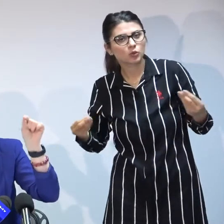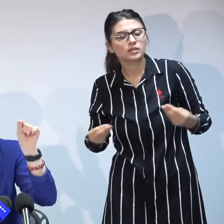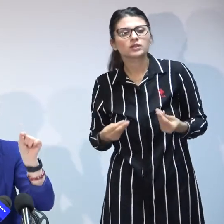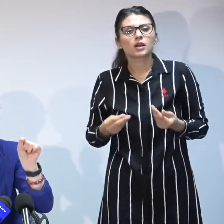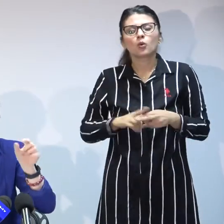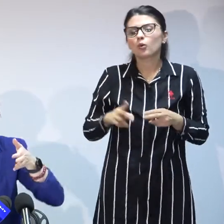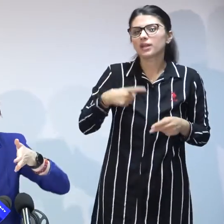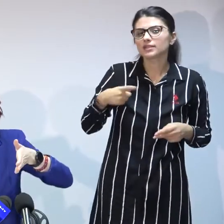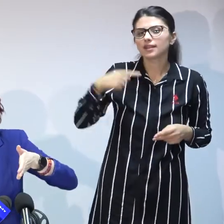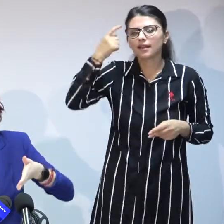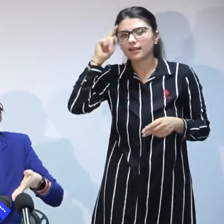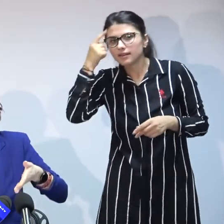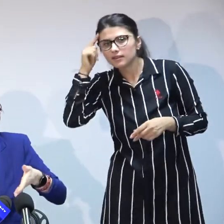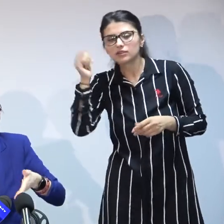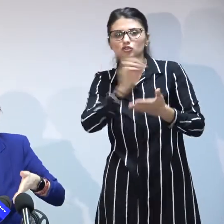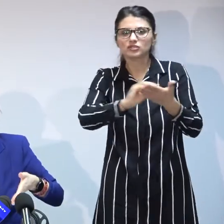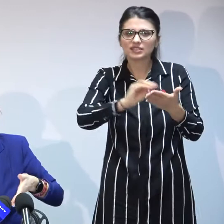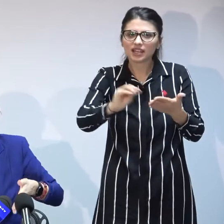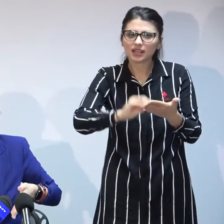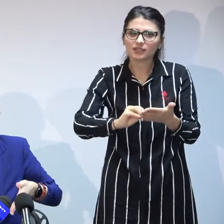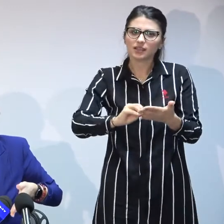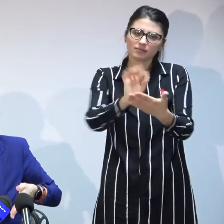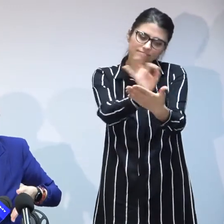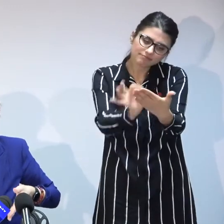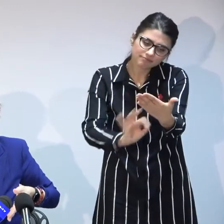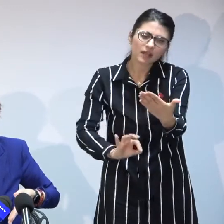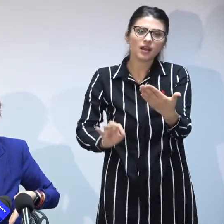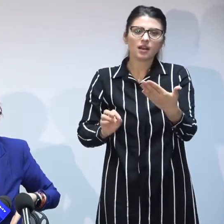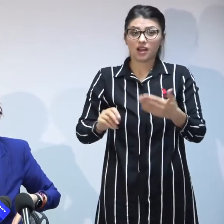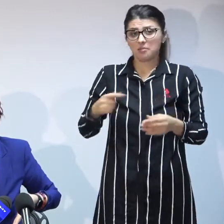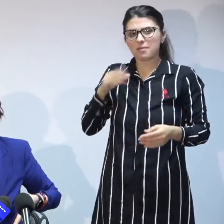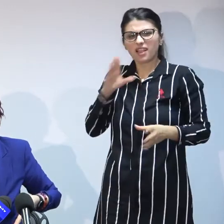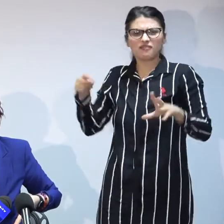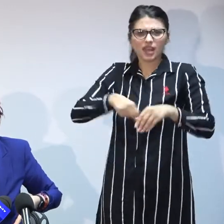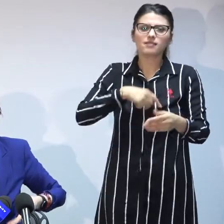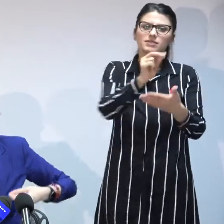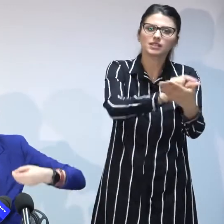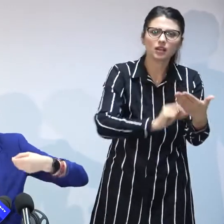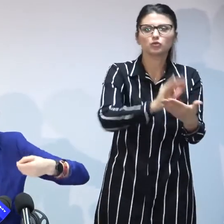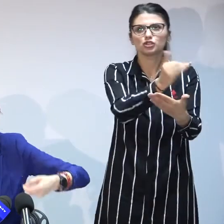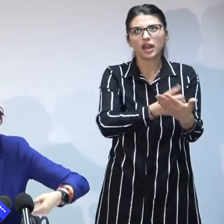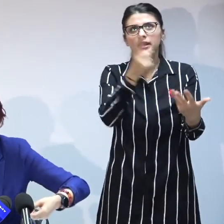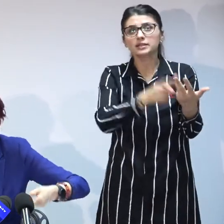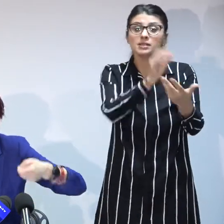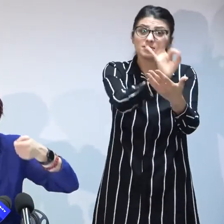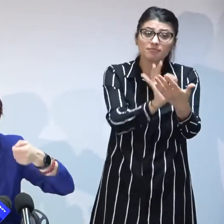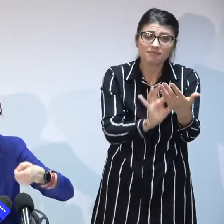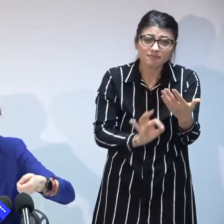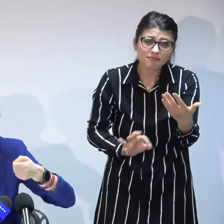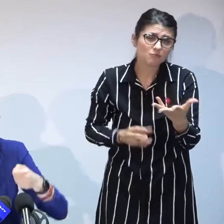gândite și scrise acele formulare pe care le completează familia adoptatoare îți induce